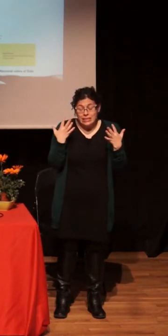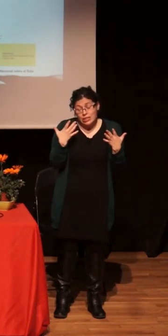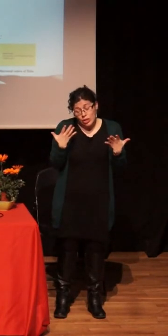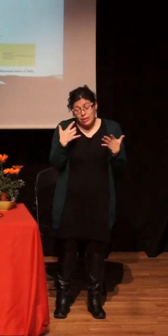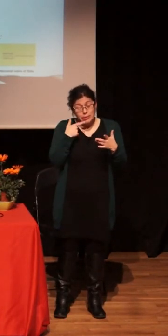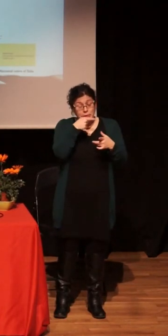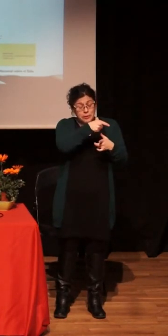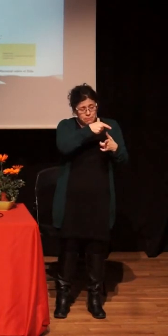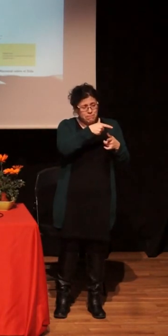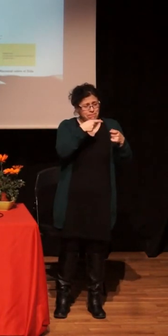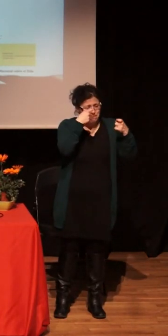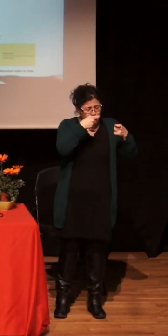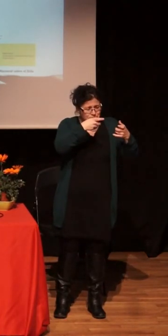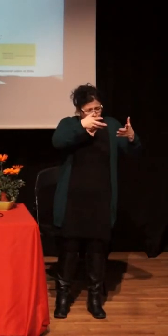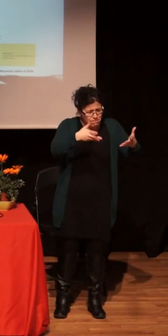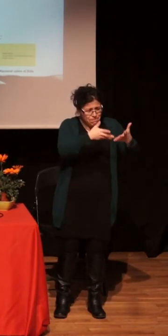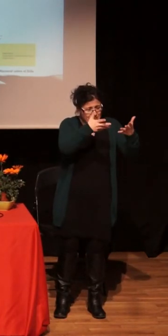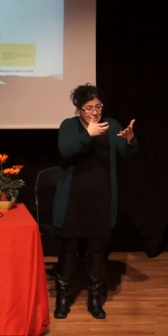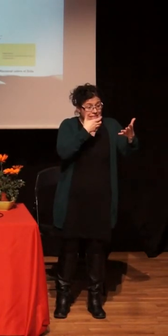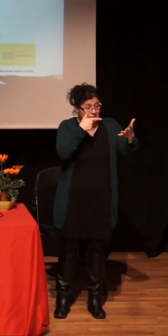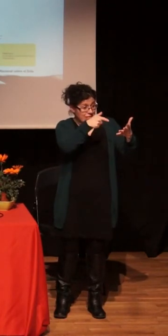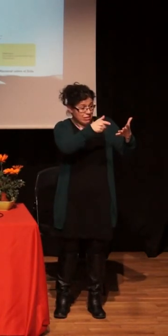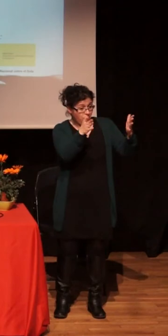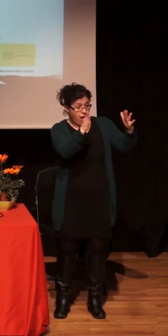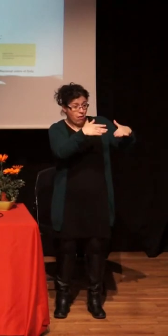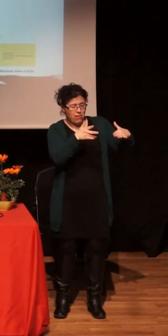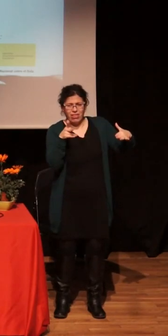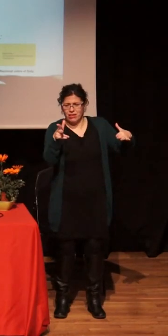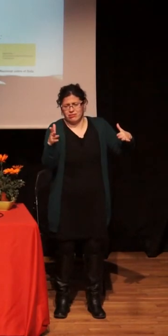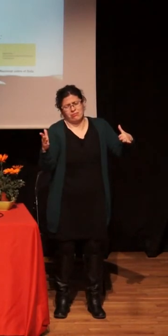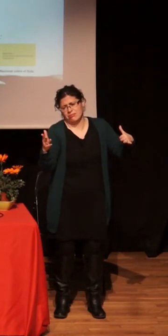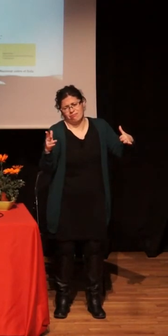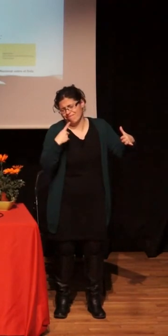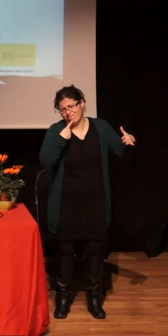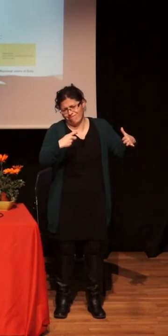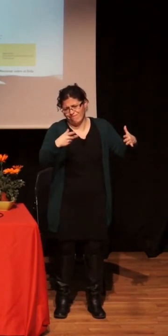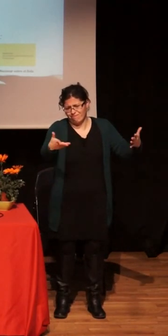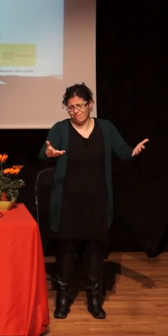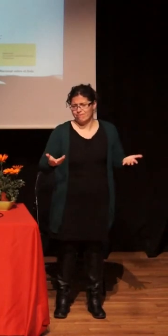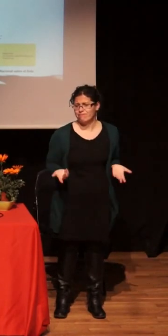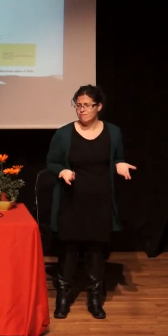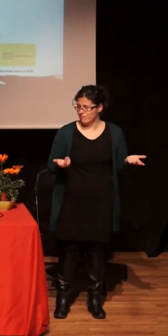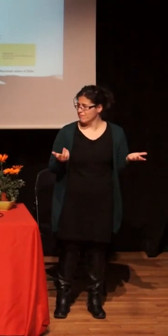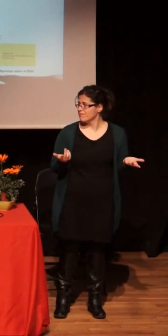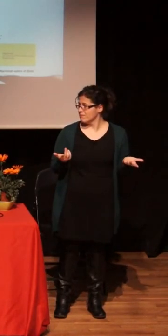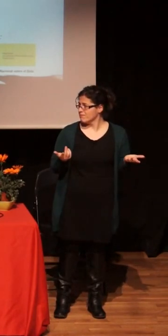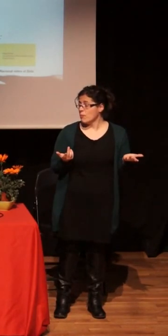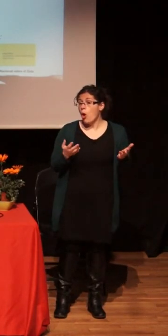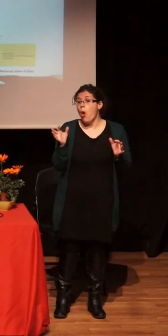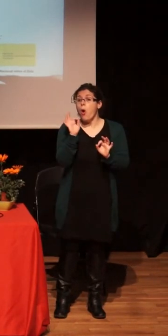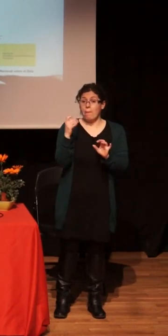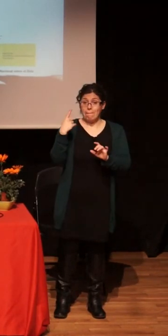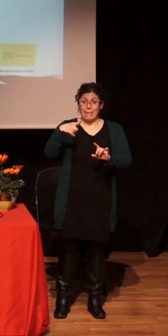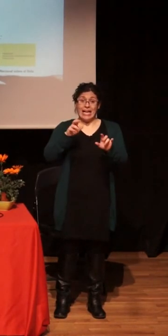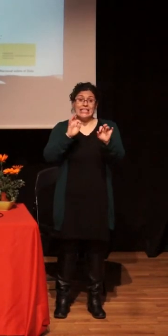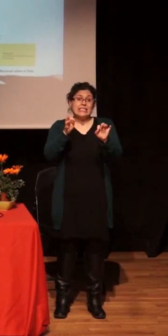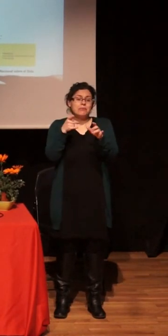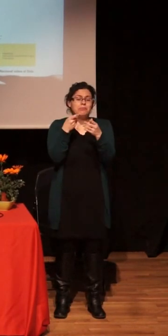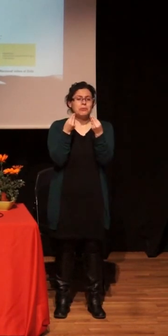muy difícil que los derechos estén, ¿no?, porque al final estarán de manera extraña, de manera